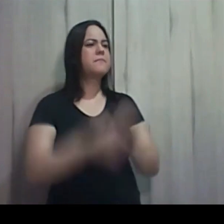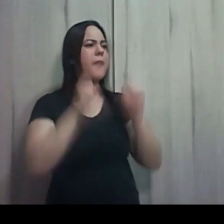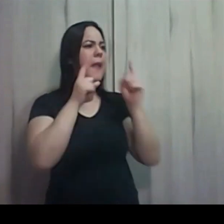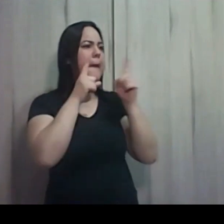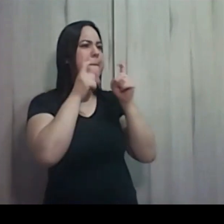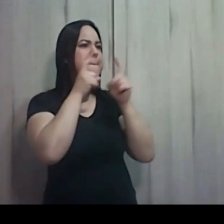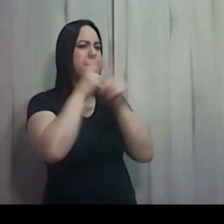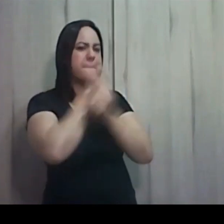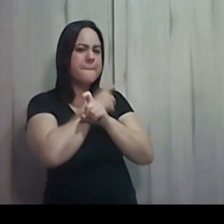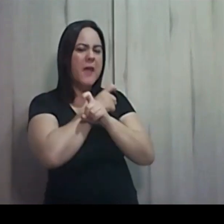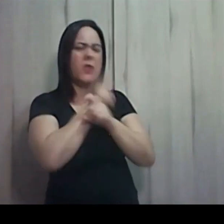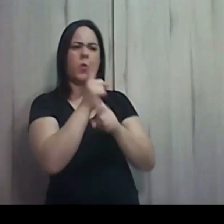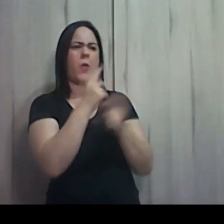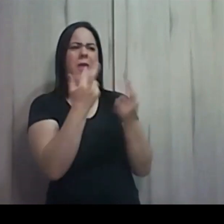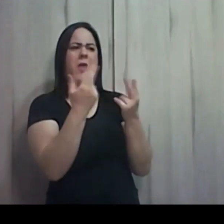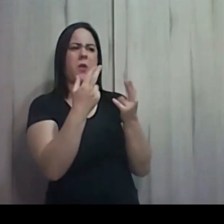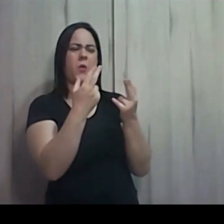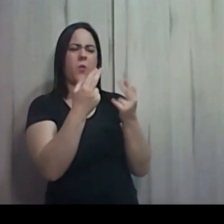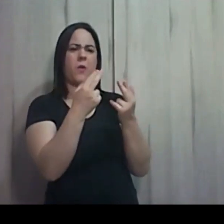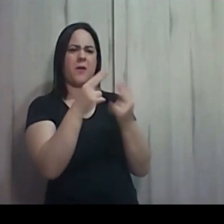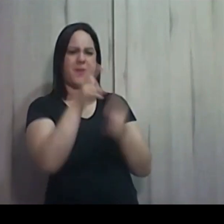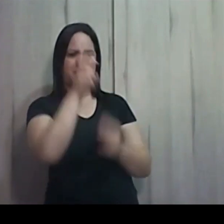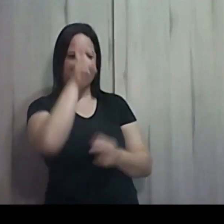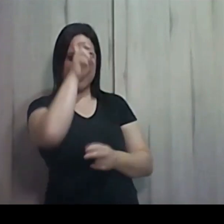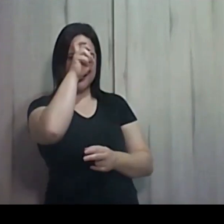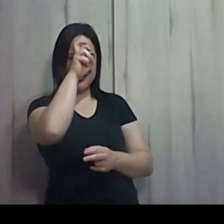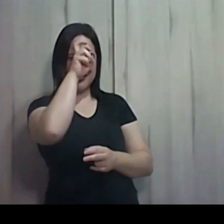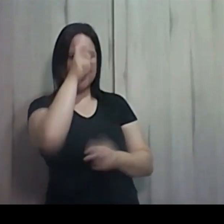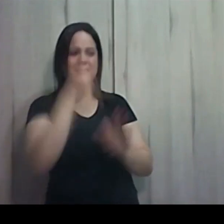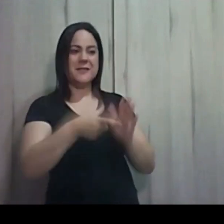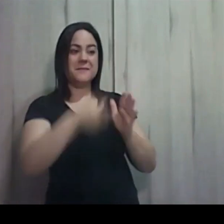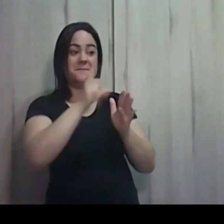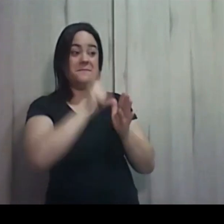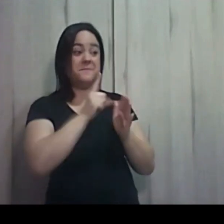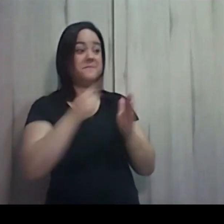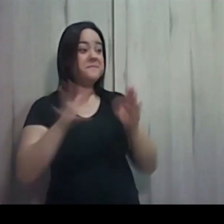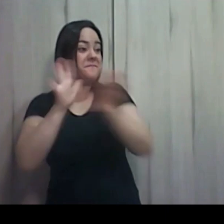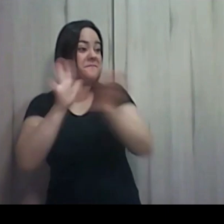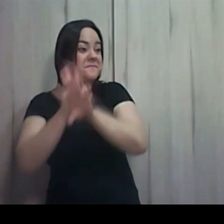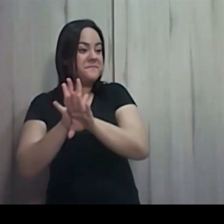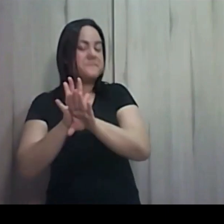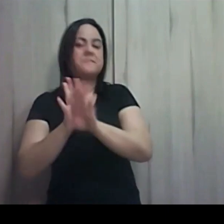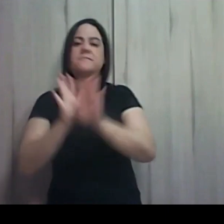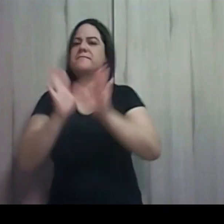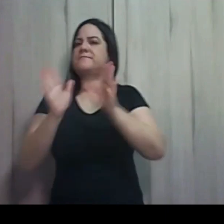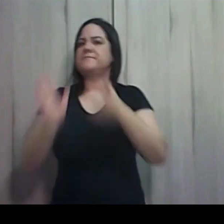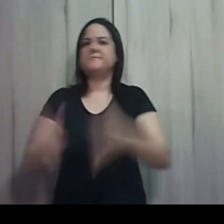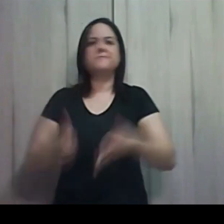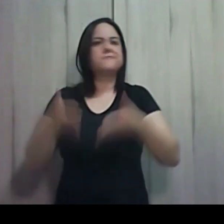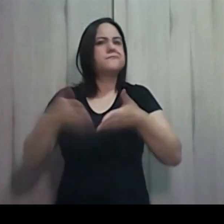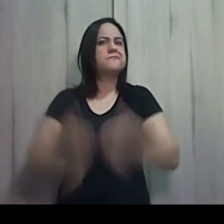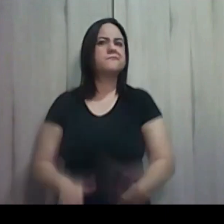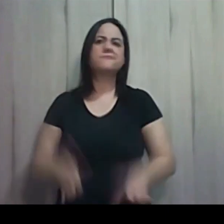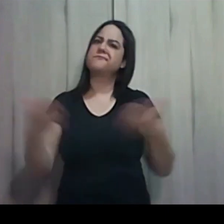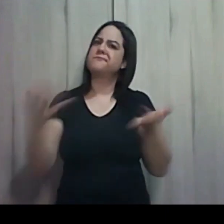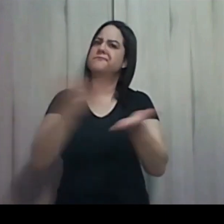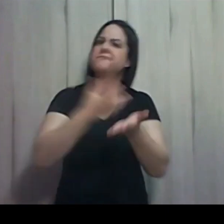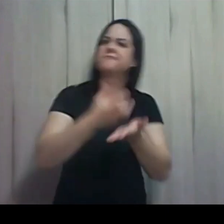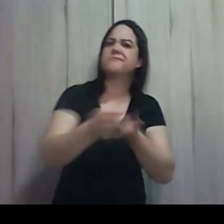elas são vigorosas. Antes que eu chegue lá, as crianças já nasceram. E não é que Deus fez